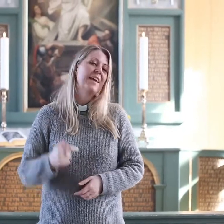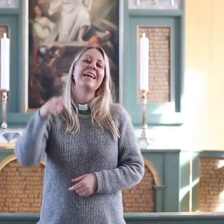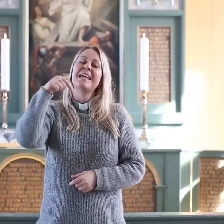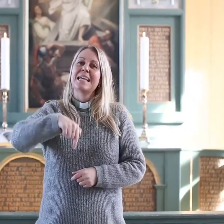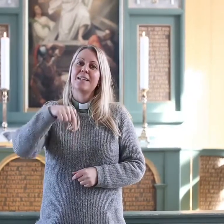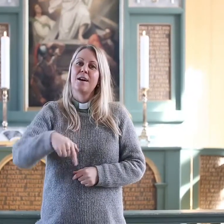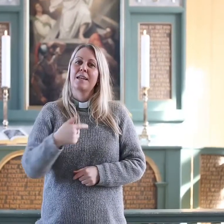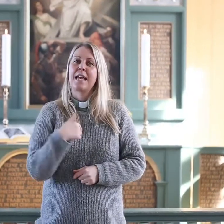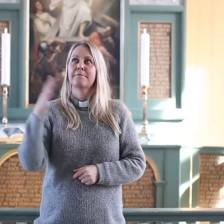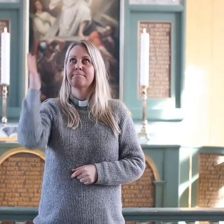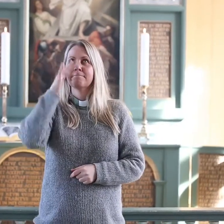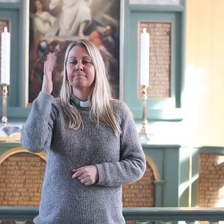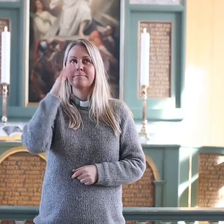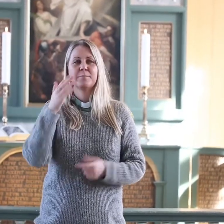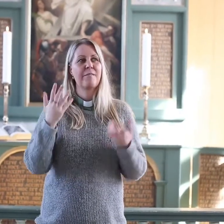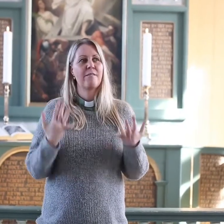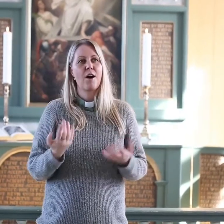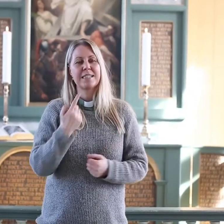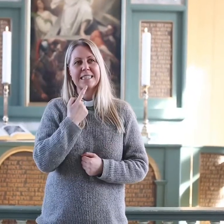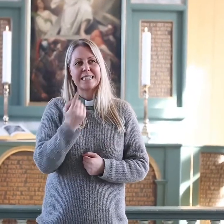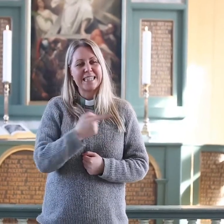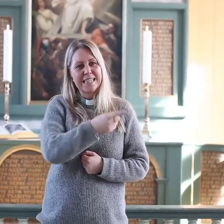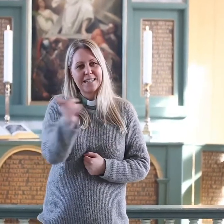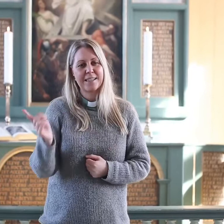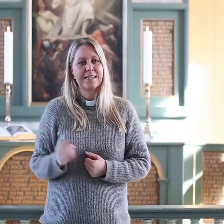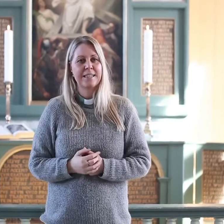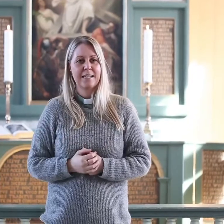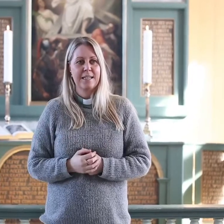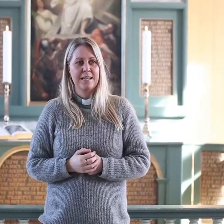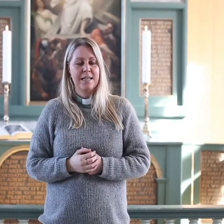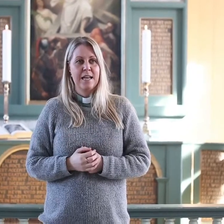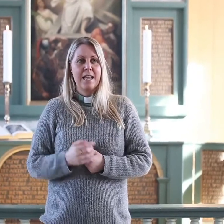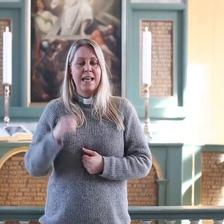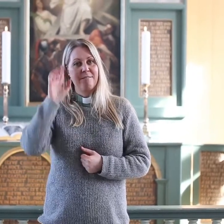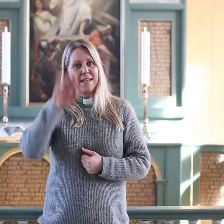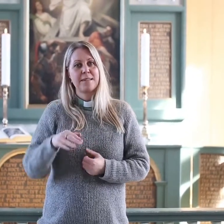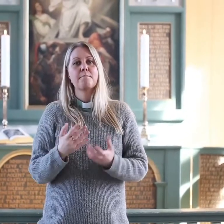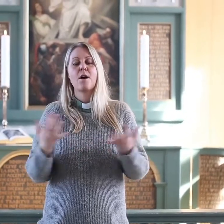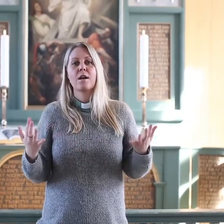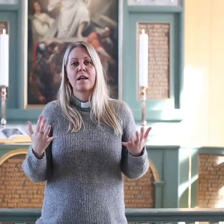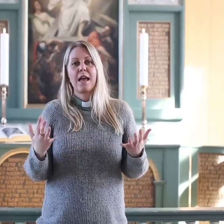Jeg har tenkt mye på hva jeg skal si da, for vi alle er i så ulike situasjoner.